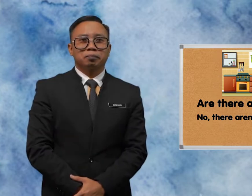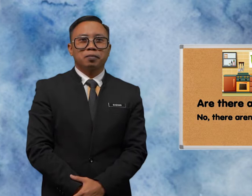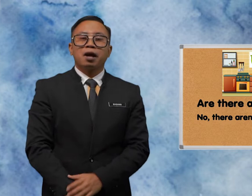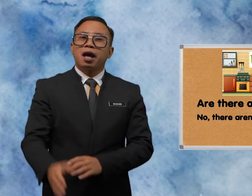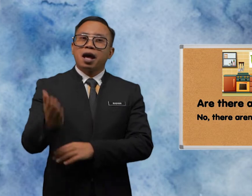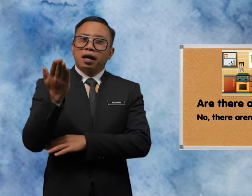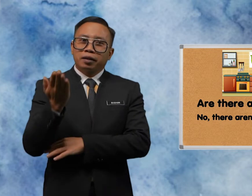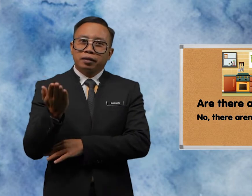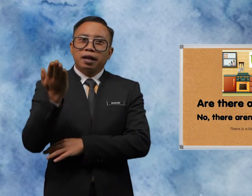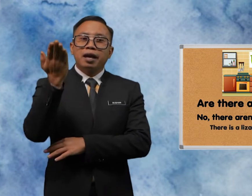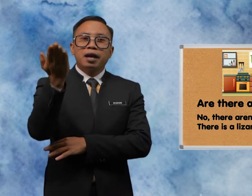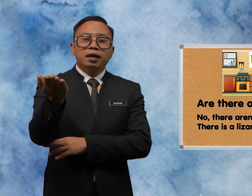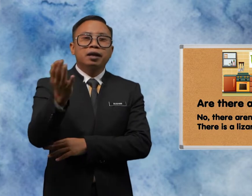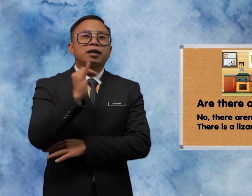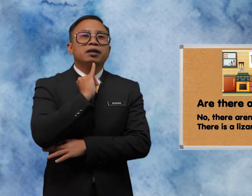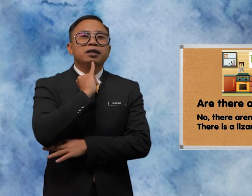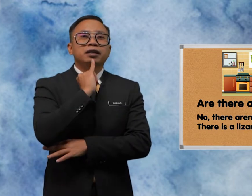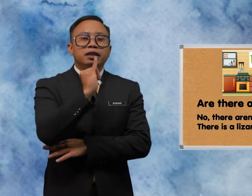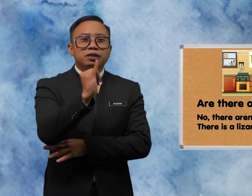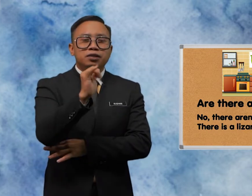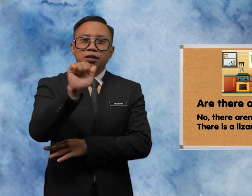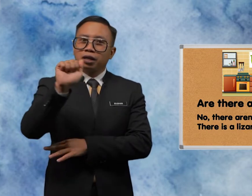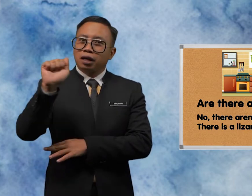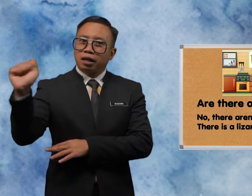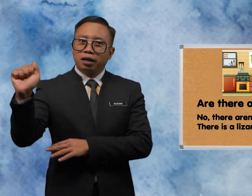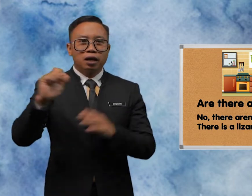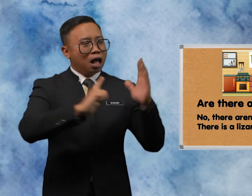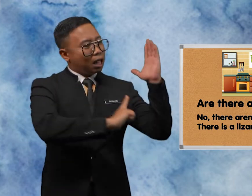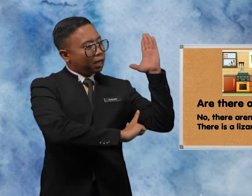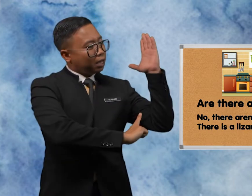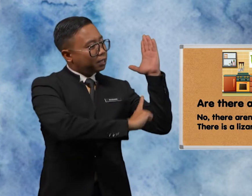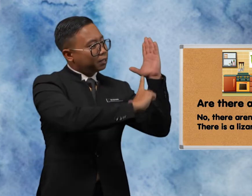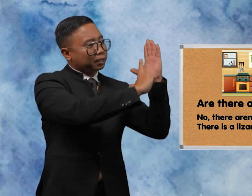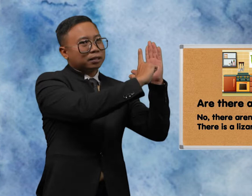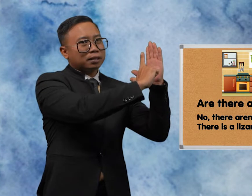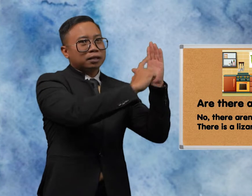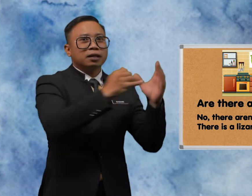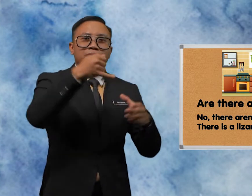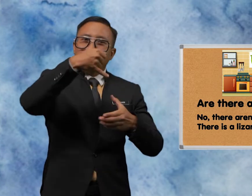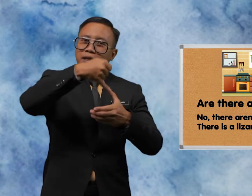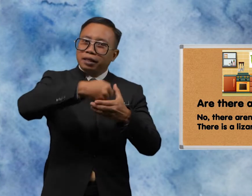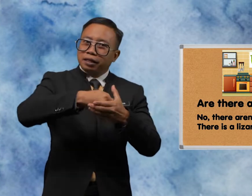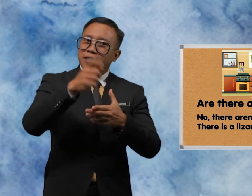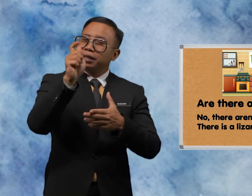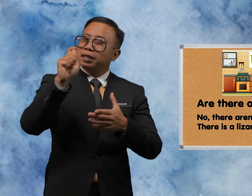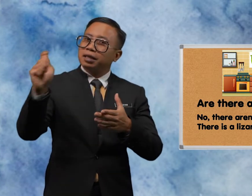There Is There Lizard In The